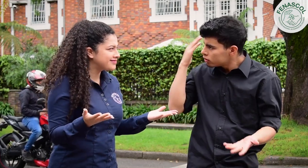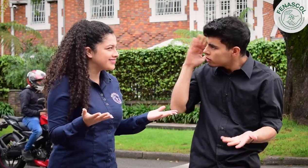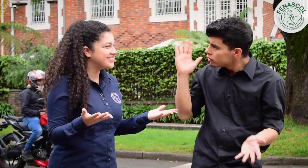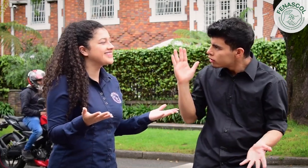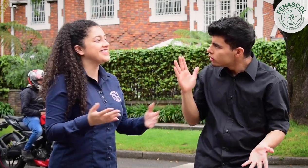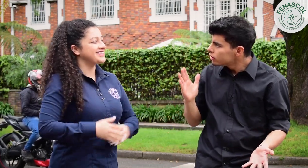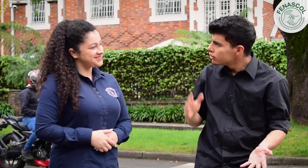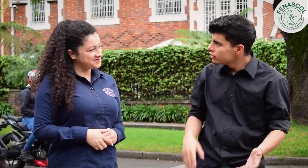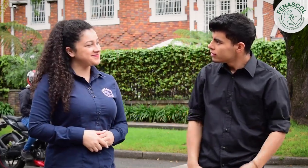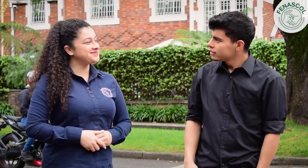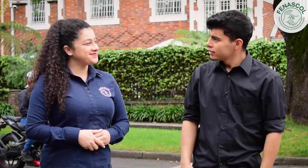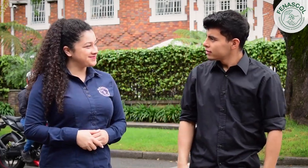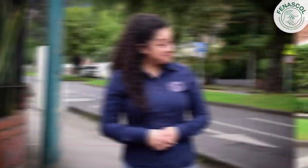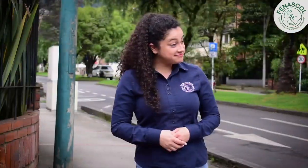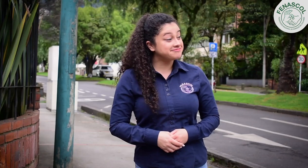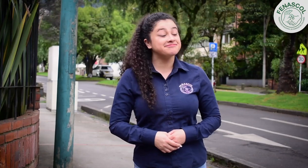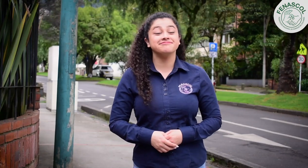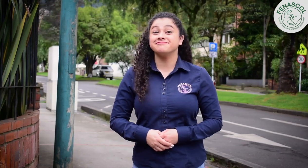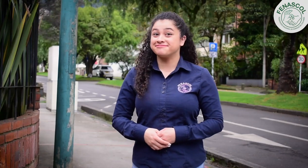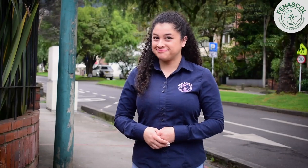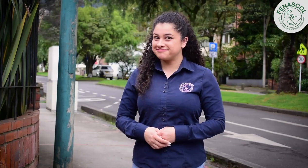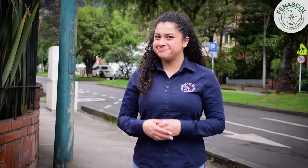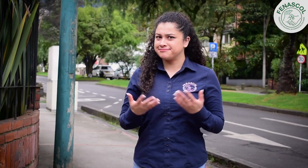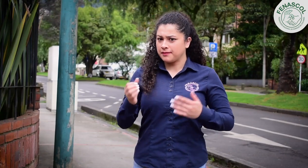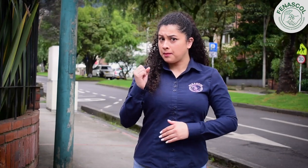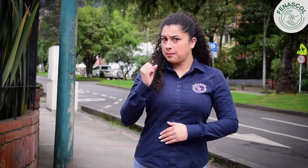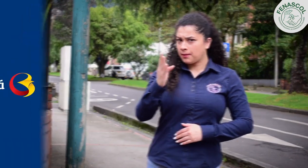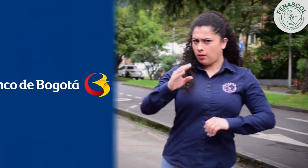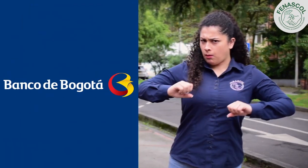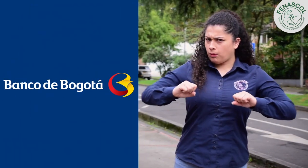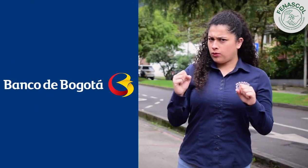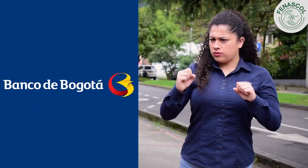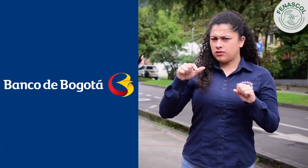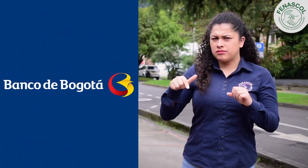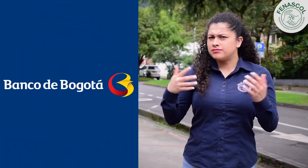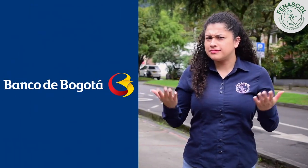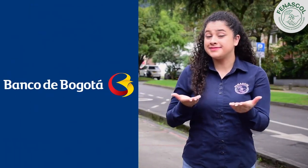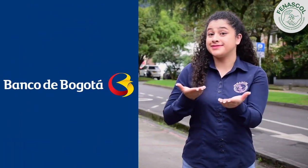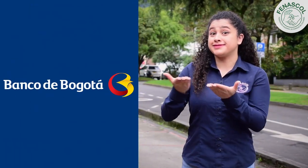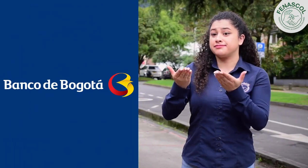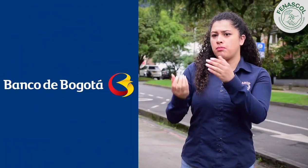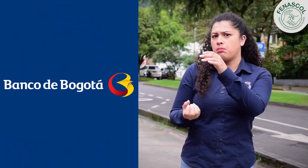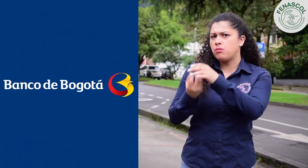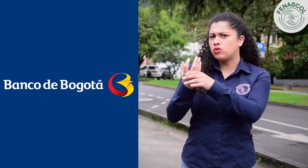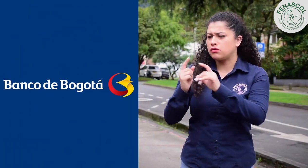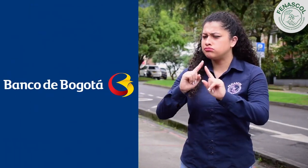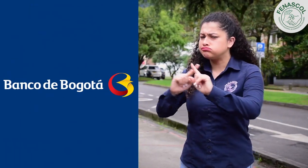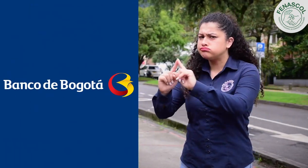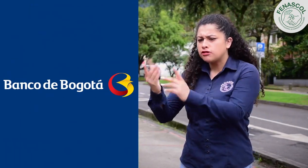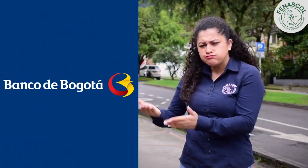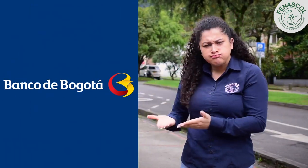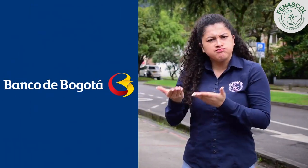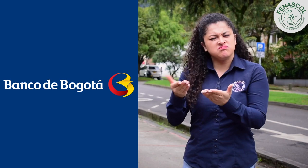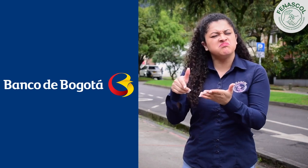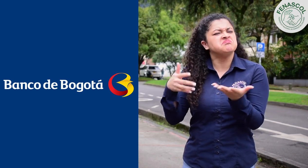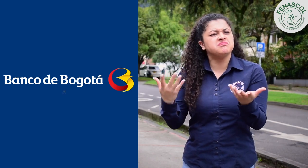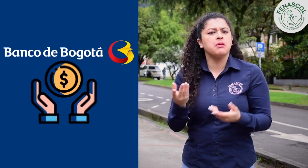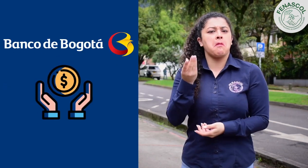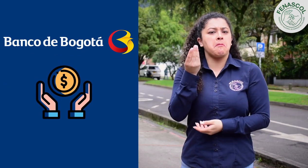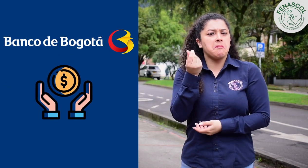servicio? ¡No sabía! El Banco de Bogotá brinda diversos servicios financieros, como préstamos,